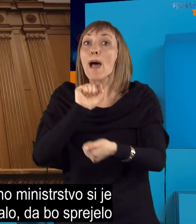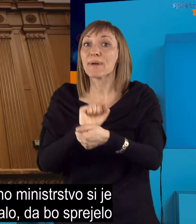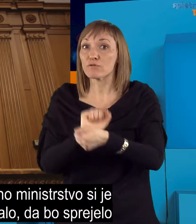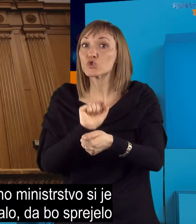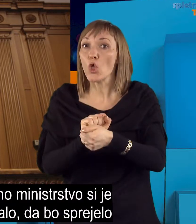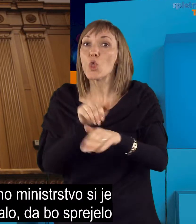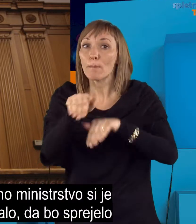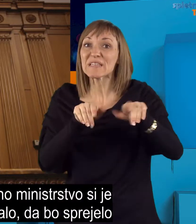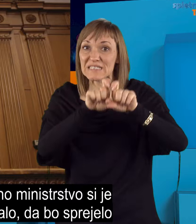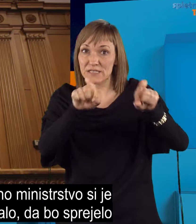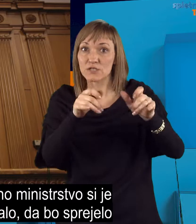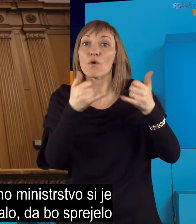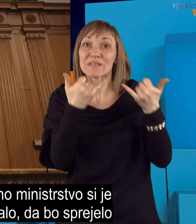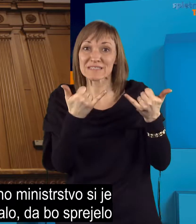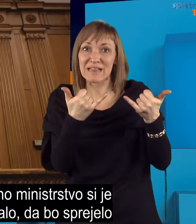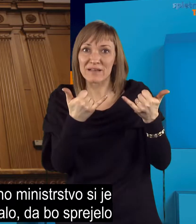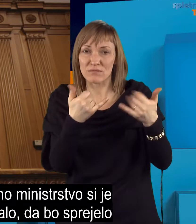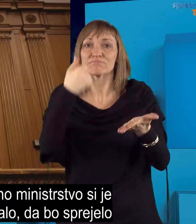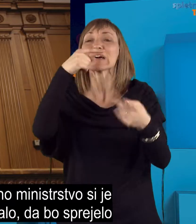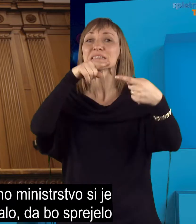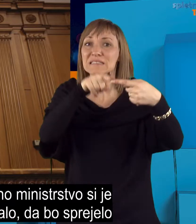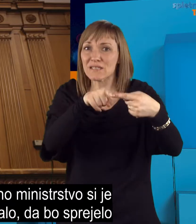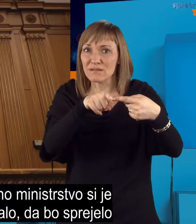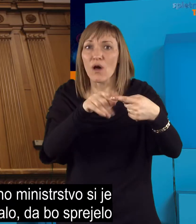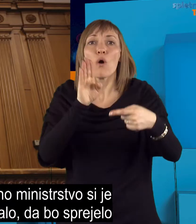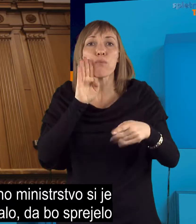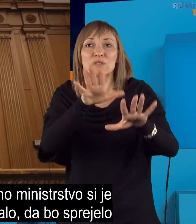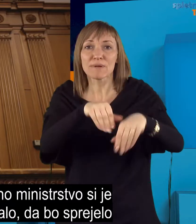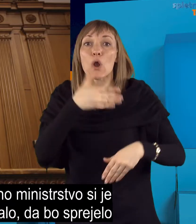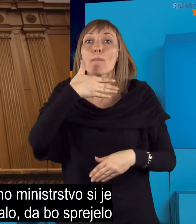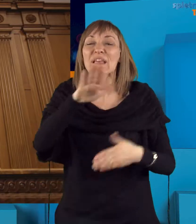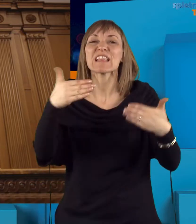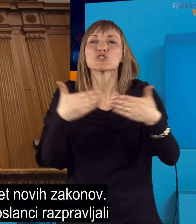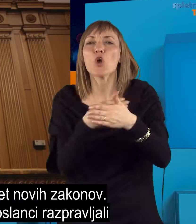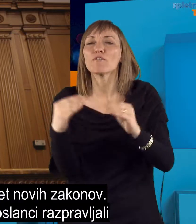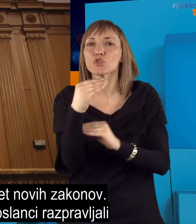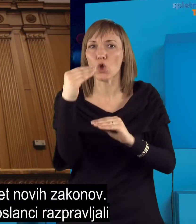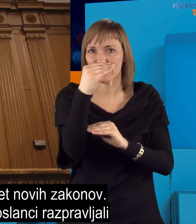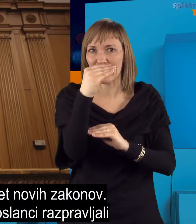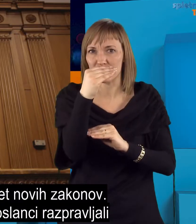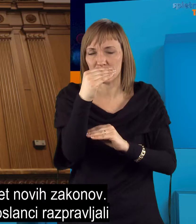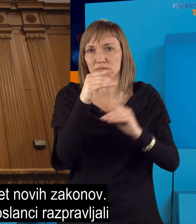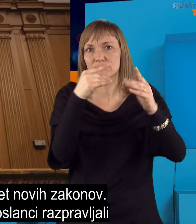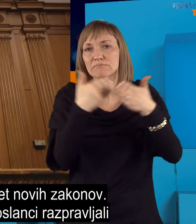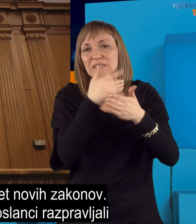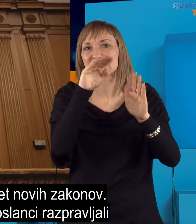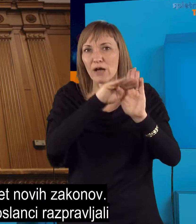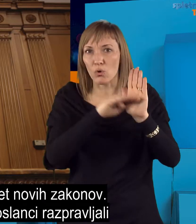Pravosodno ministrstvo si je sicer za leto zadalo, da bo sprejelo kar 15 novel in 15 novih zakonov.